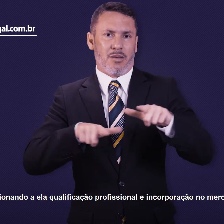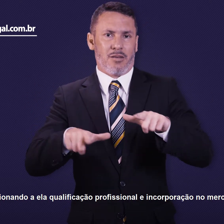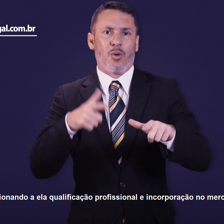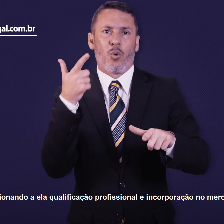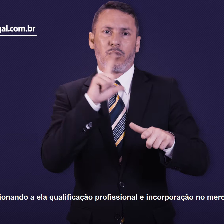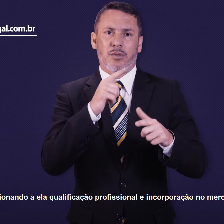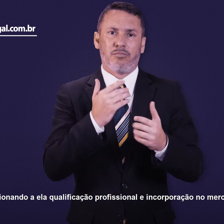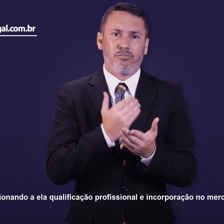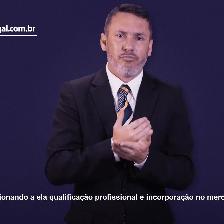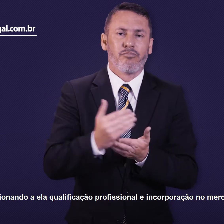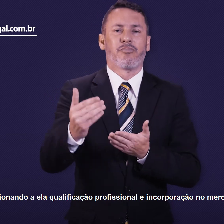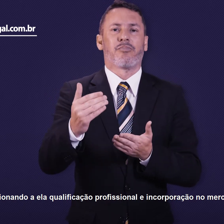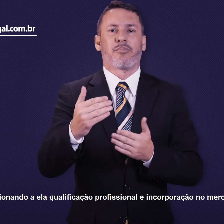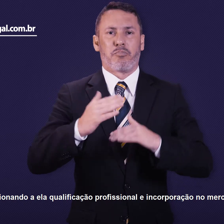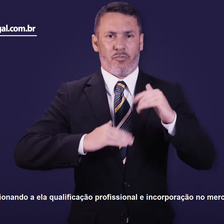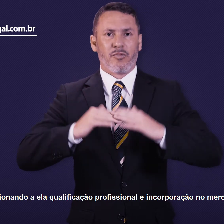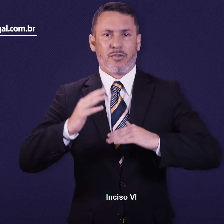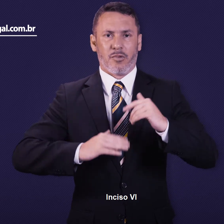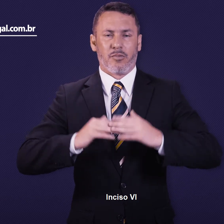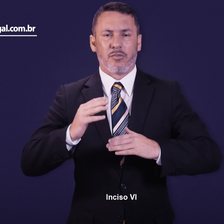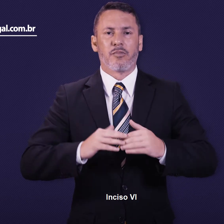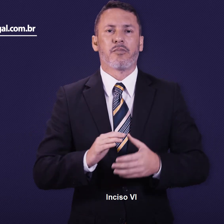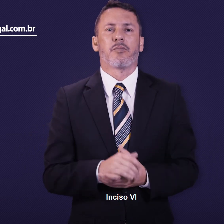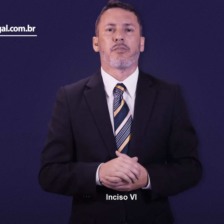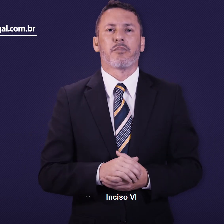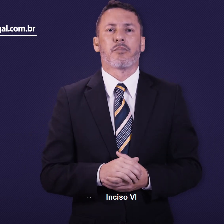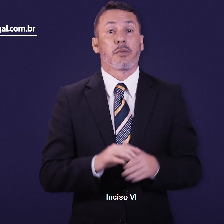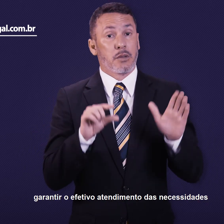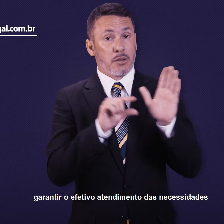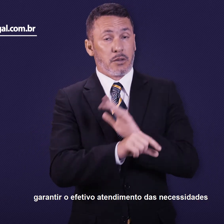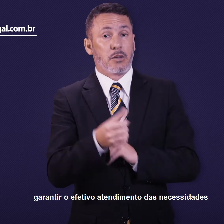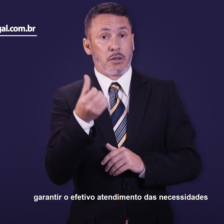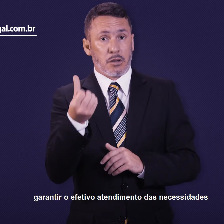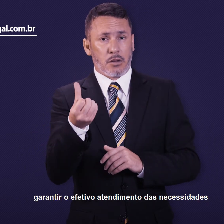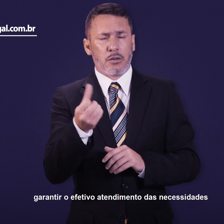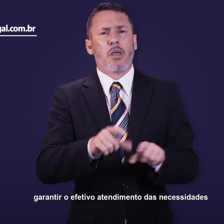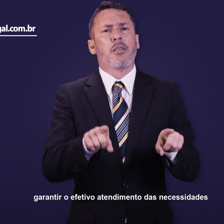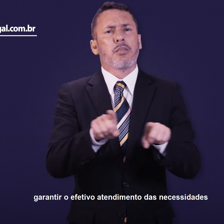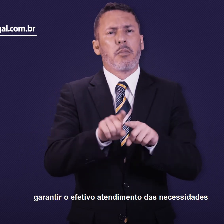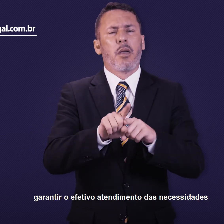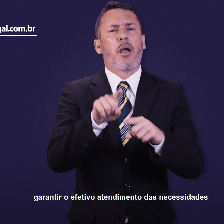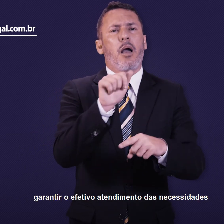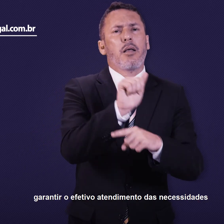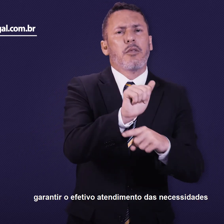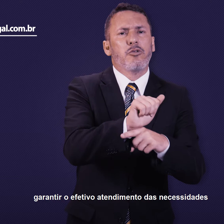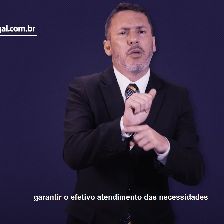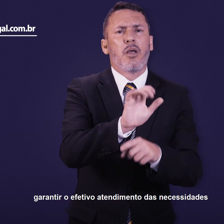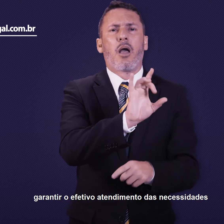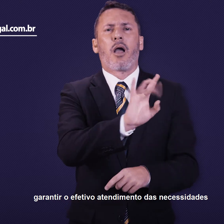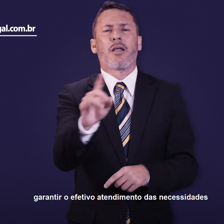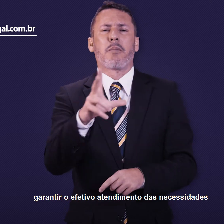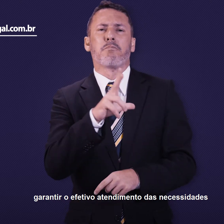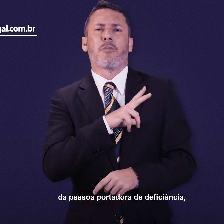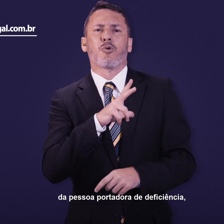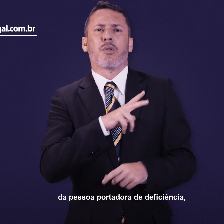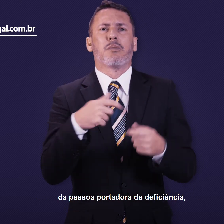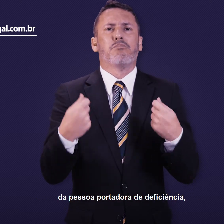no mercado de trabalho E, inciso 6, garantir o efetivo atendimento das necessidades da pessoa